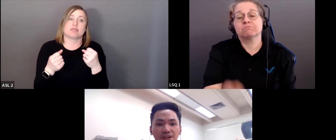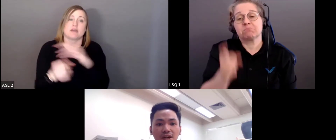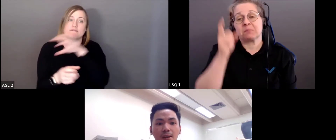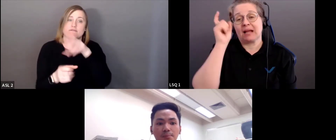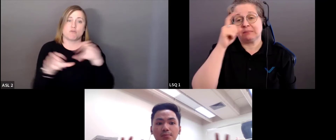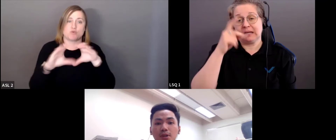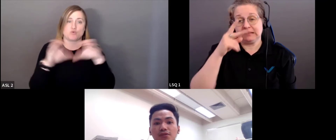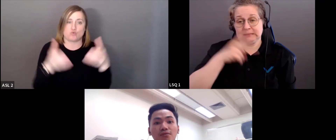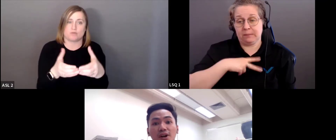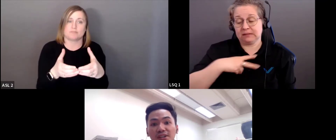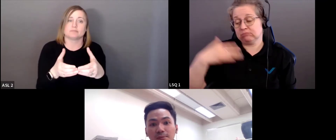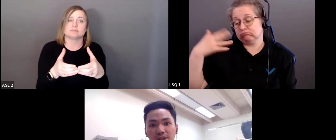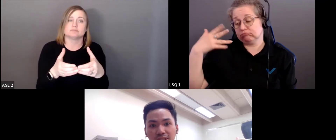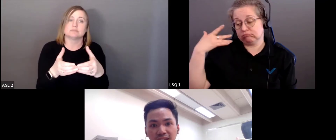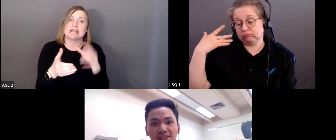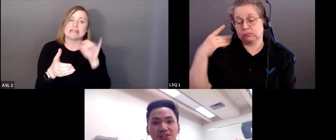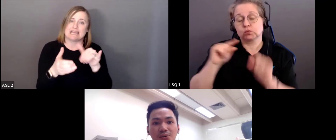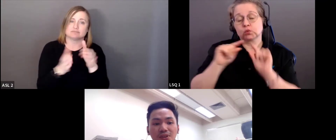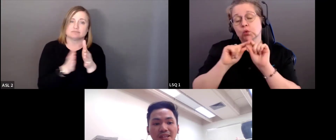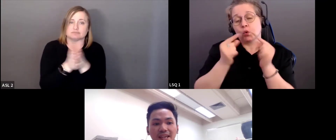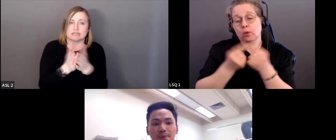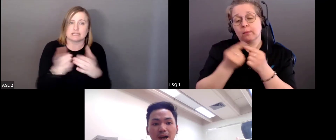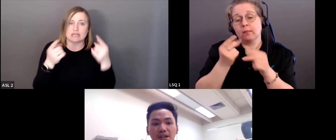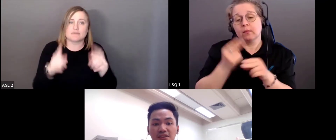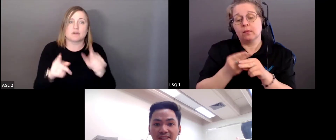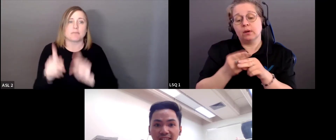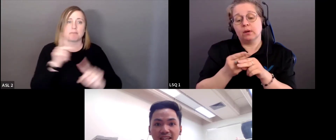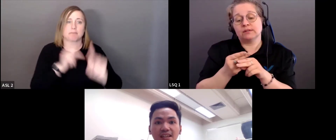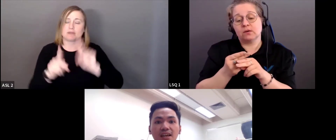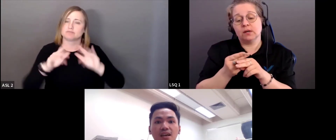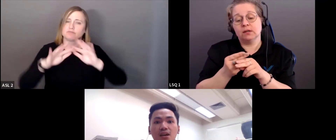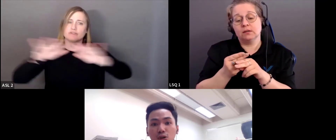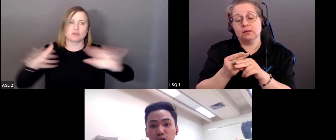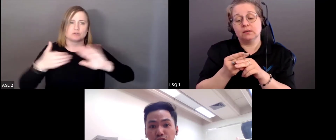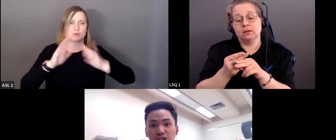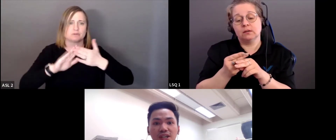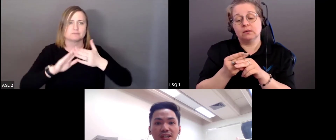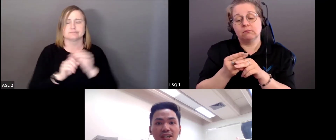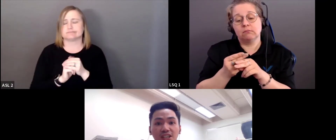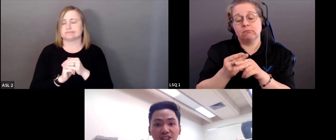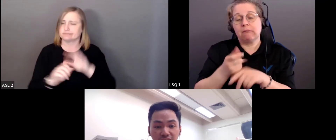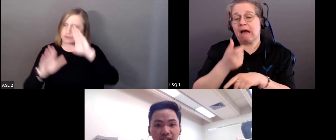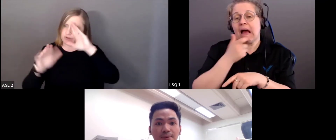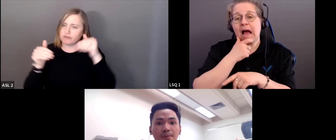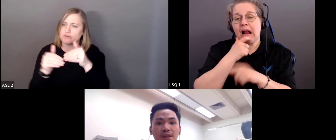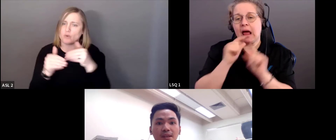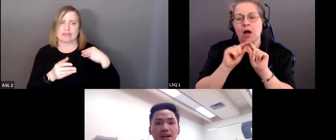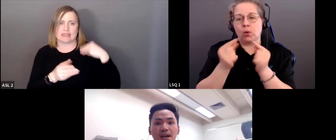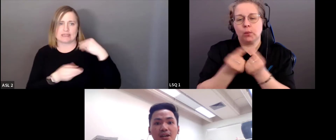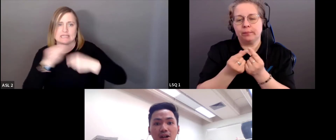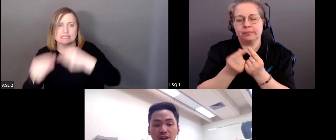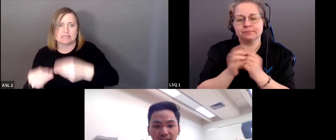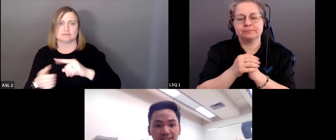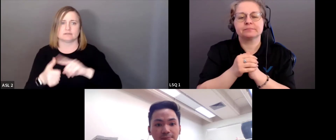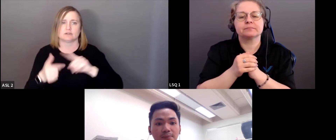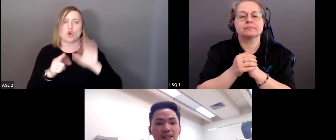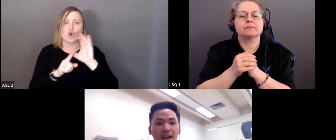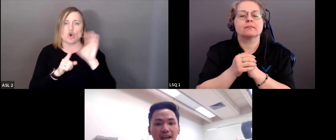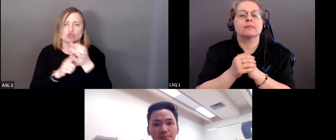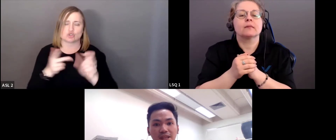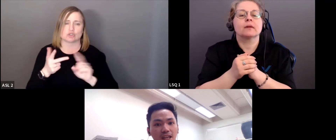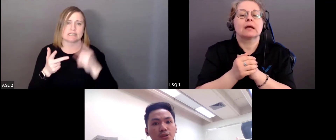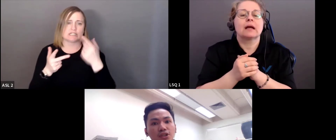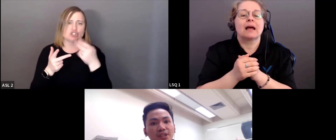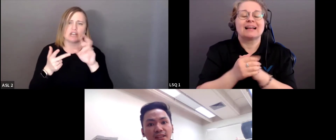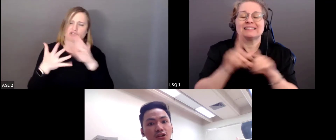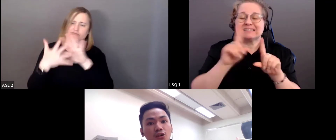Ce groupe s'appelle Local Health Involvement. Ce sont des gens qui viennent de diverses communautés, d